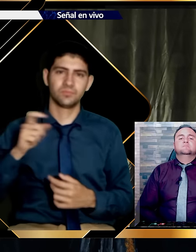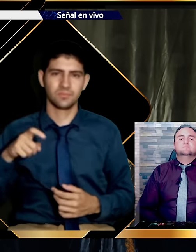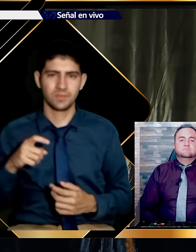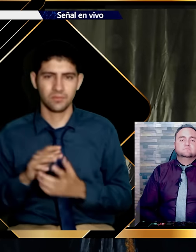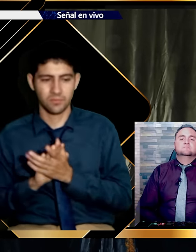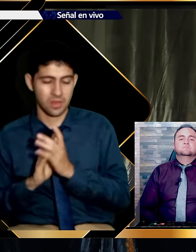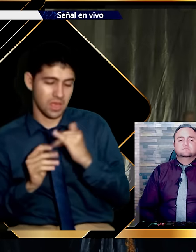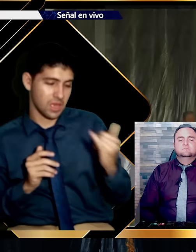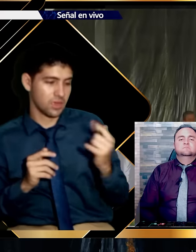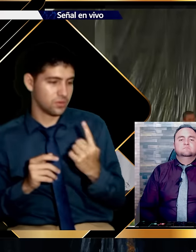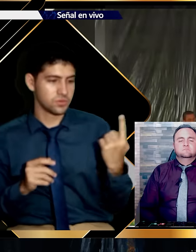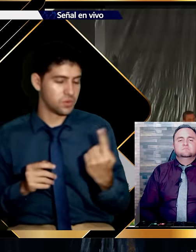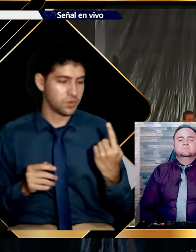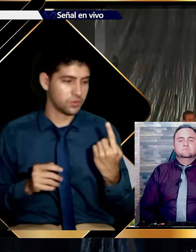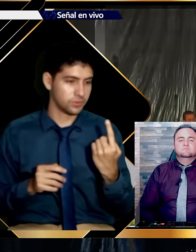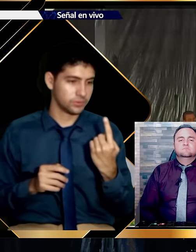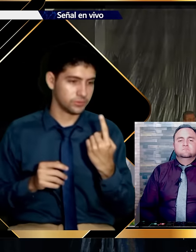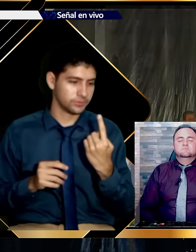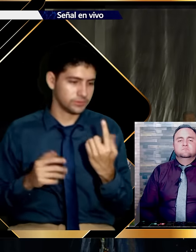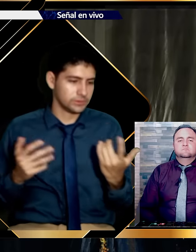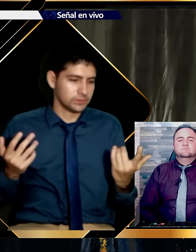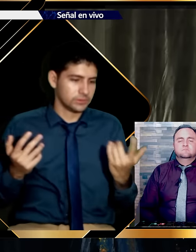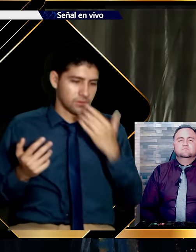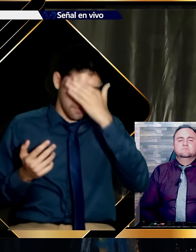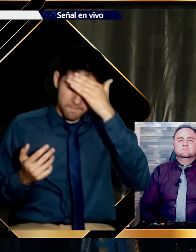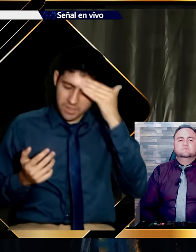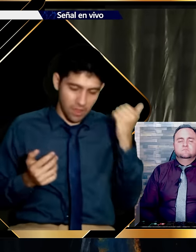Cuántos hemos estado en algún momento en tierra del olvido.